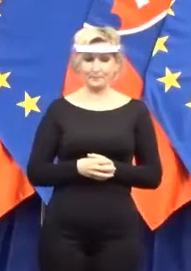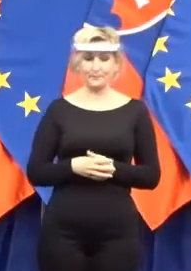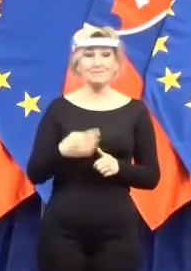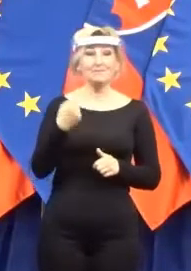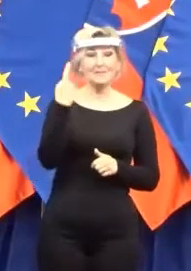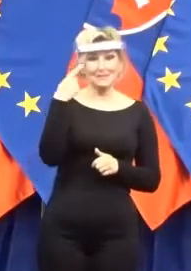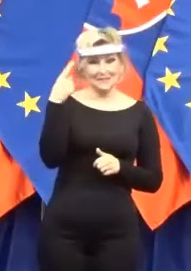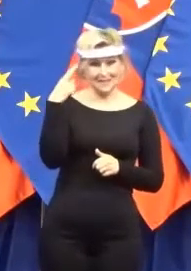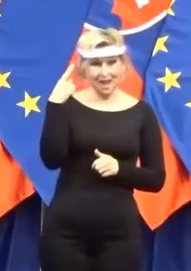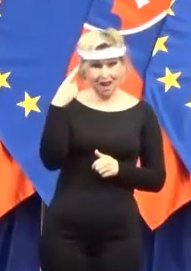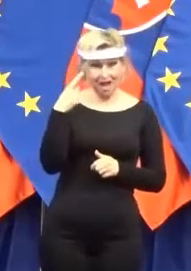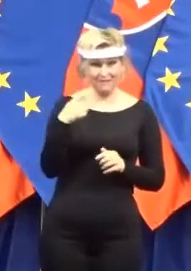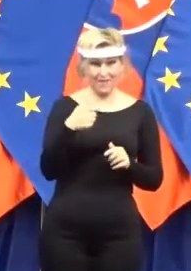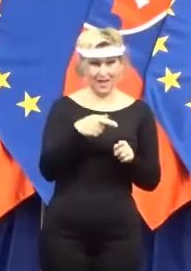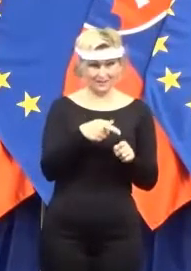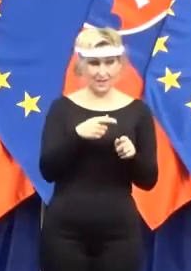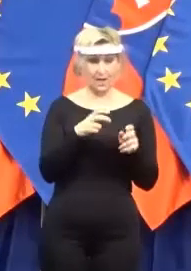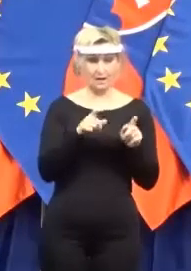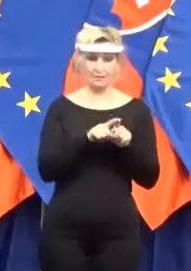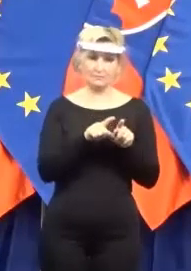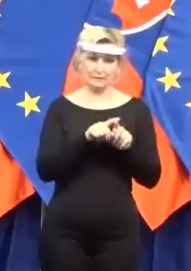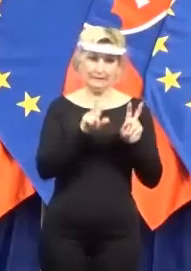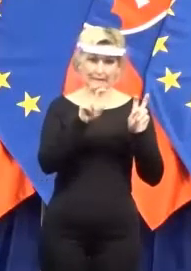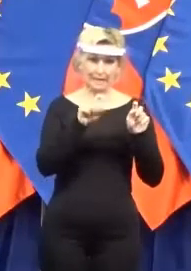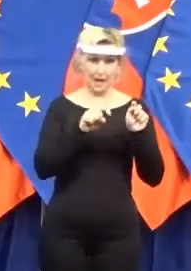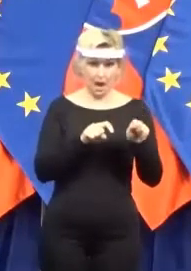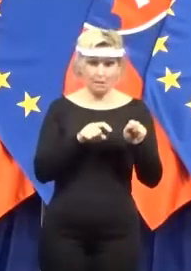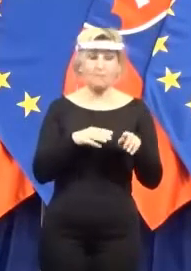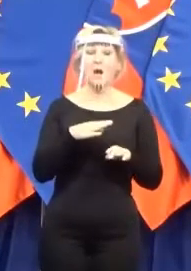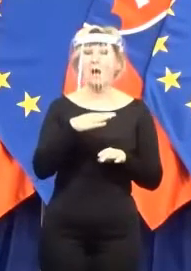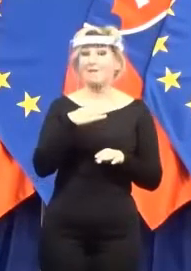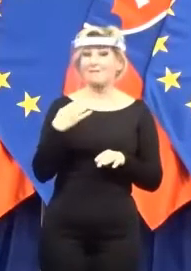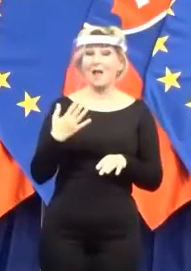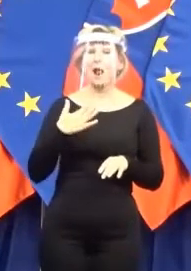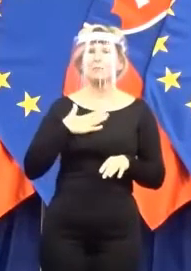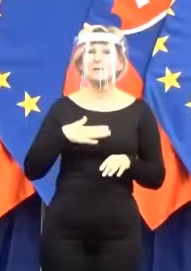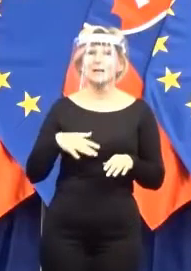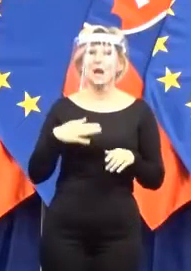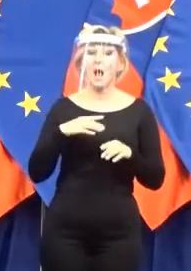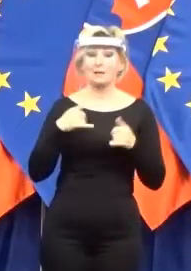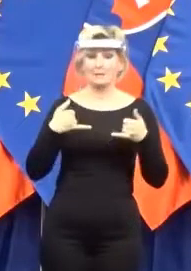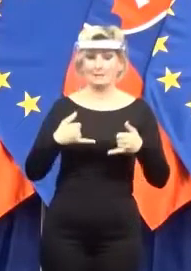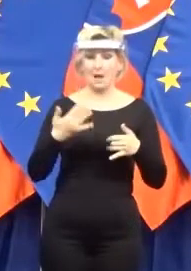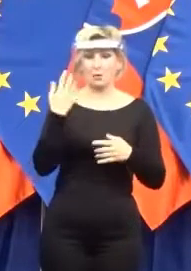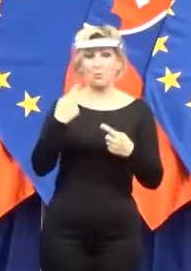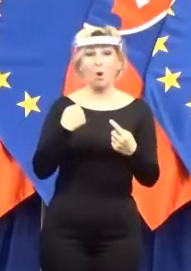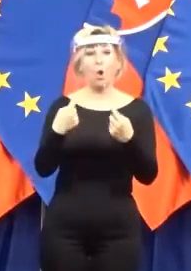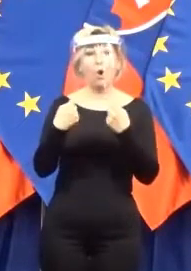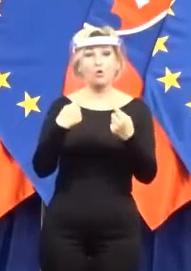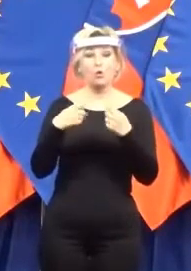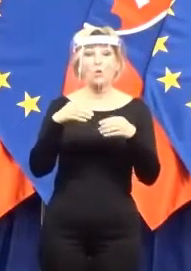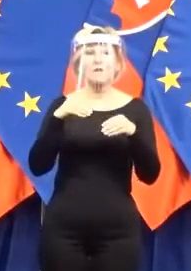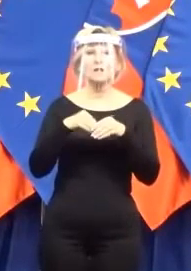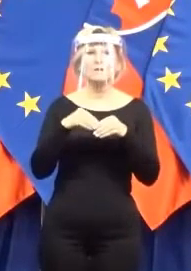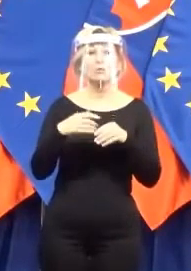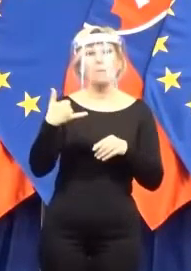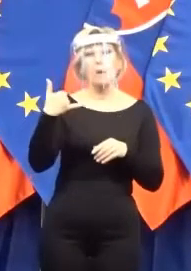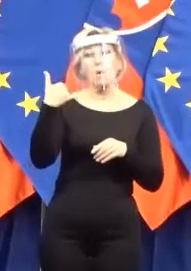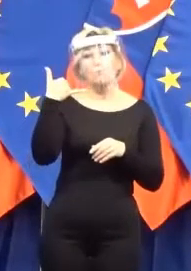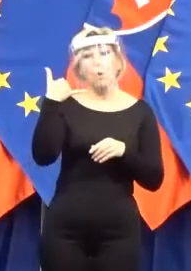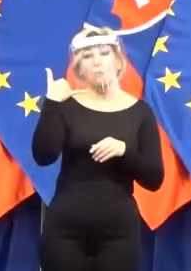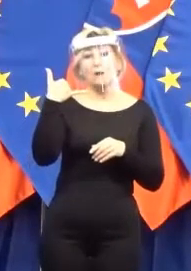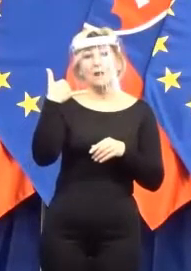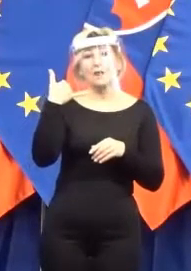veľmi až dnes už prebehli rokovania s mobilnými operátormi a verím, že do konca týždne už budeme mať nejaké stanovisko ohľadom